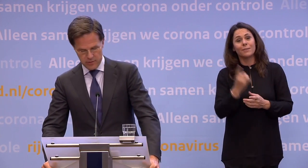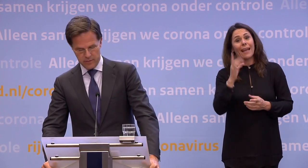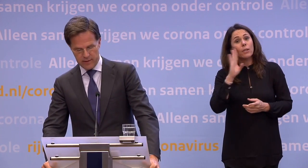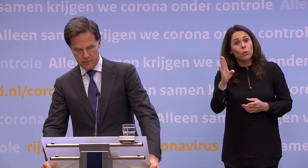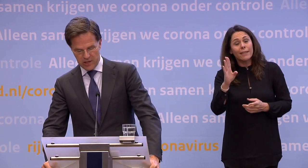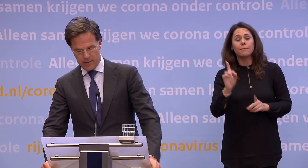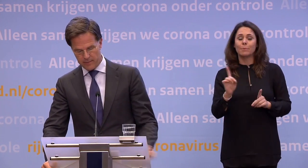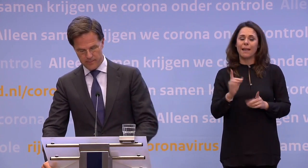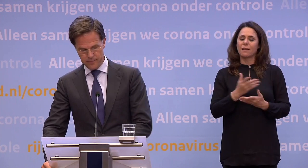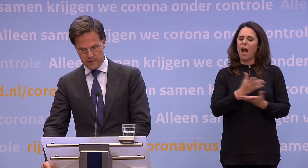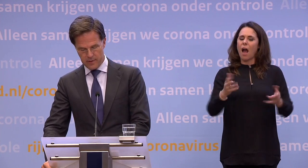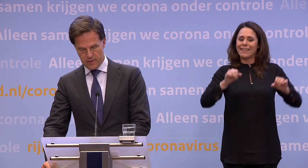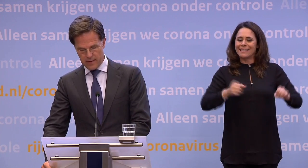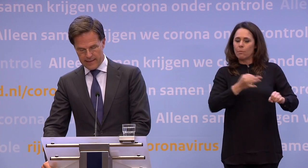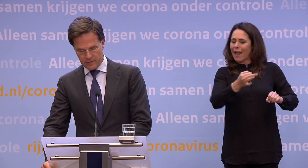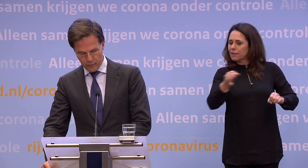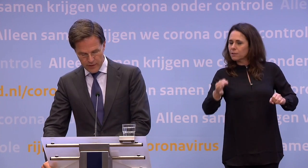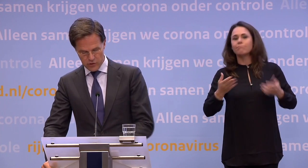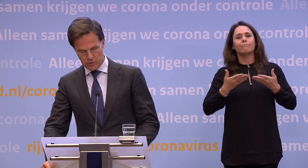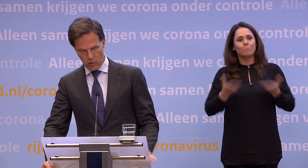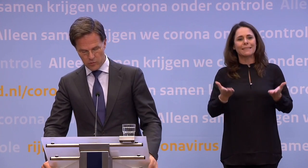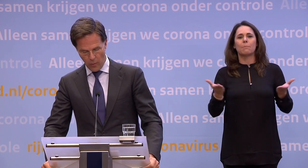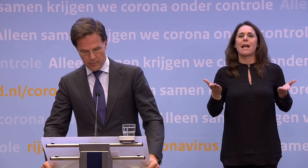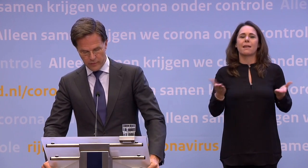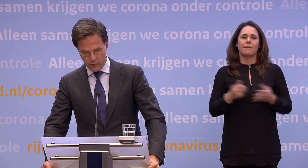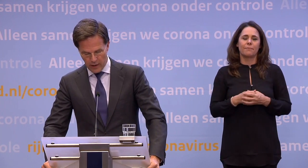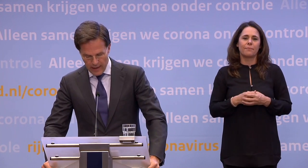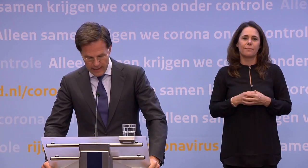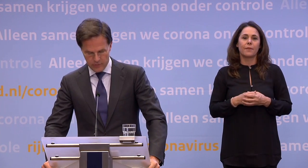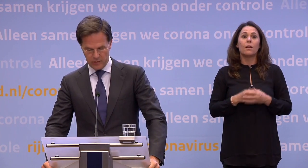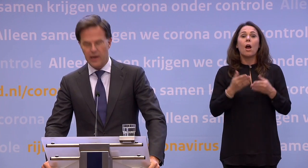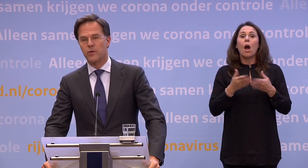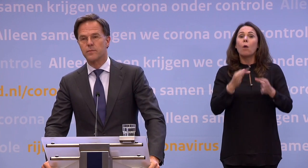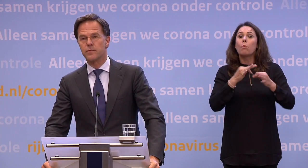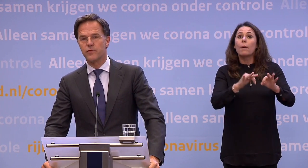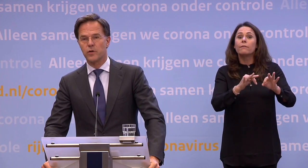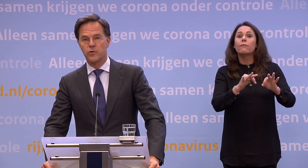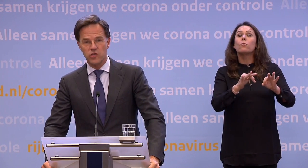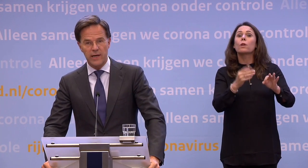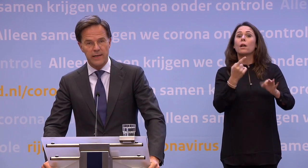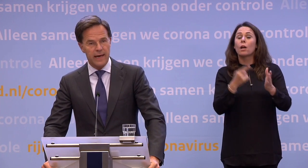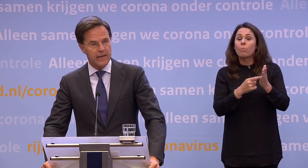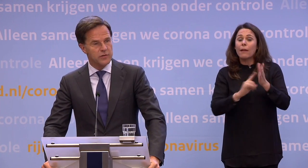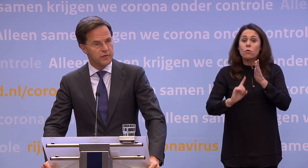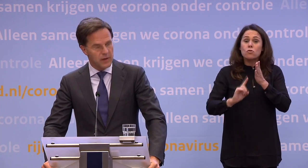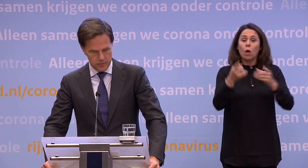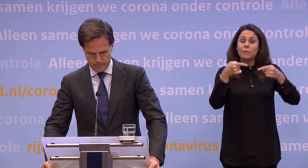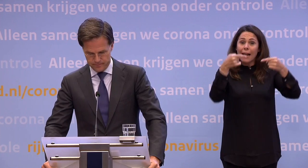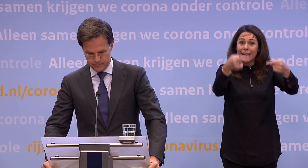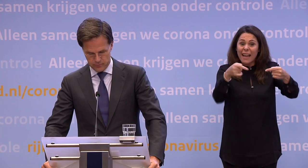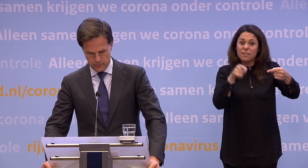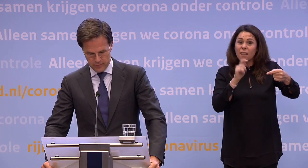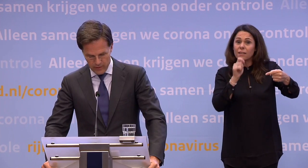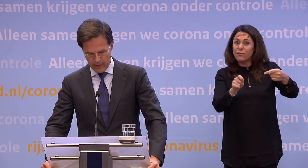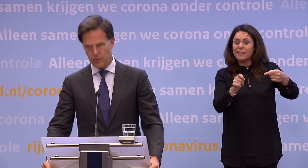zitplaatsen weer beschikbaar. En het advies om het openbaar vervoer alleen te gebruiken voor noodzakelijke reizen vervalt.